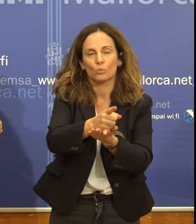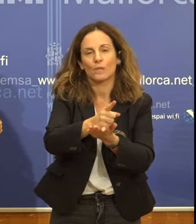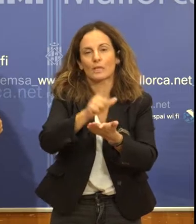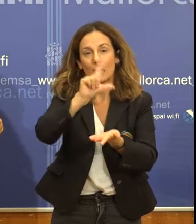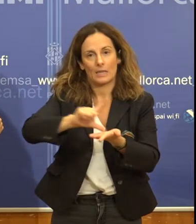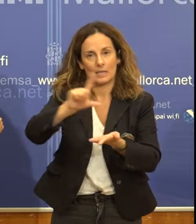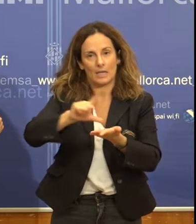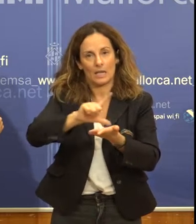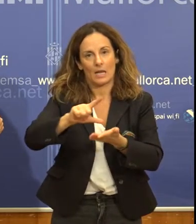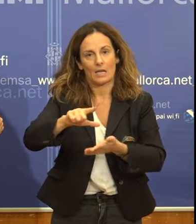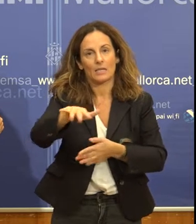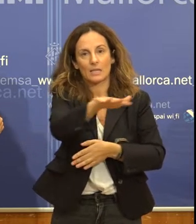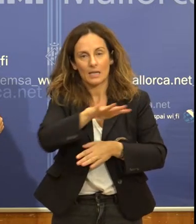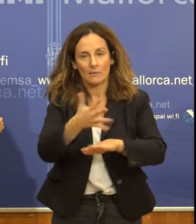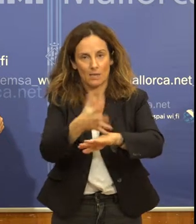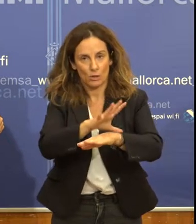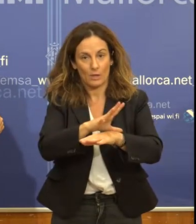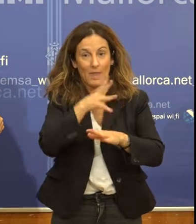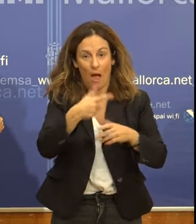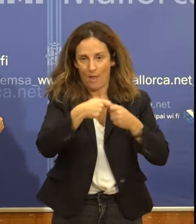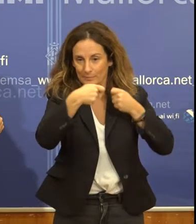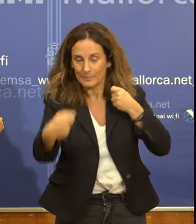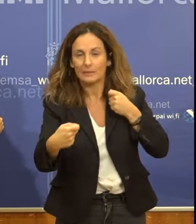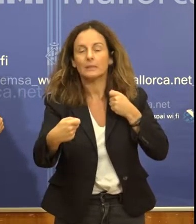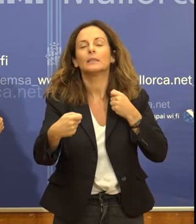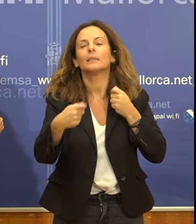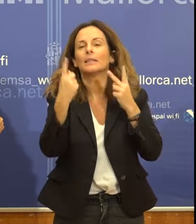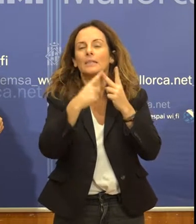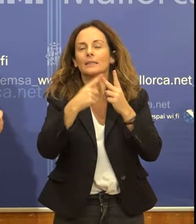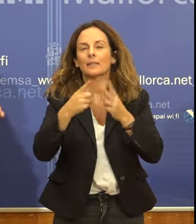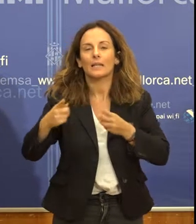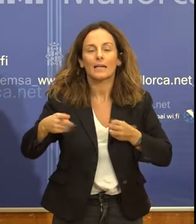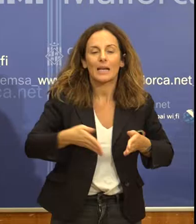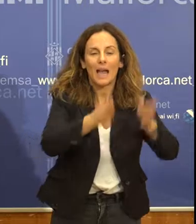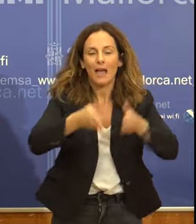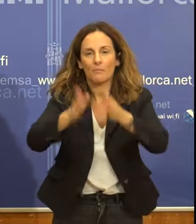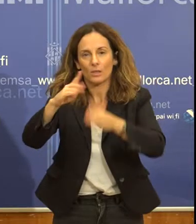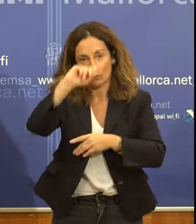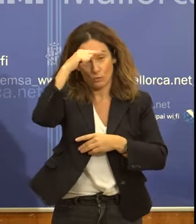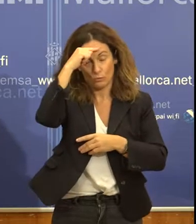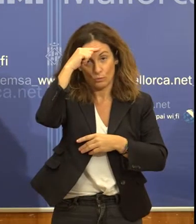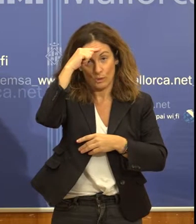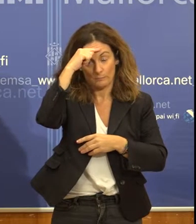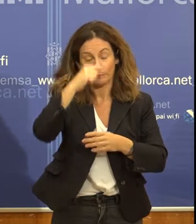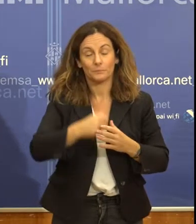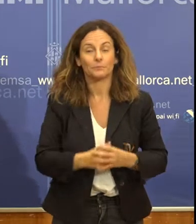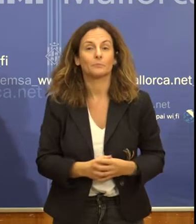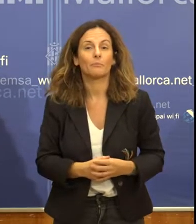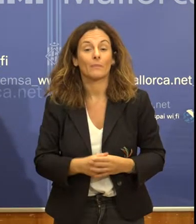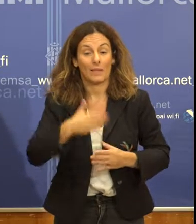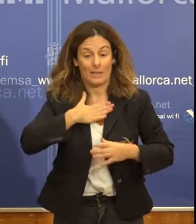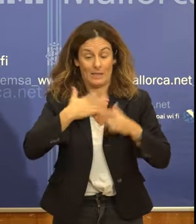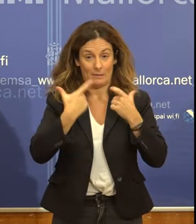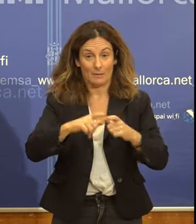de les quals presentarem la continuïtat, que són els camins de cultura. La resta de rutes en què s'està treballant des del Departament de